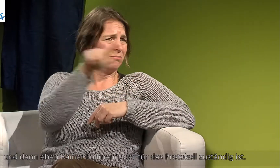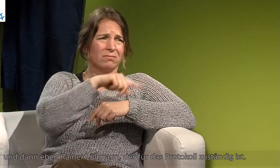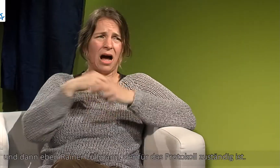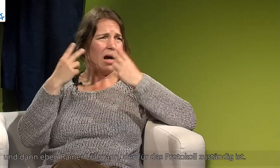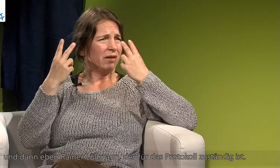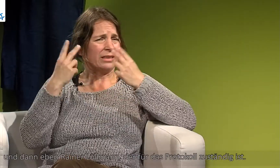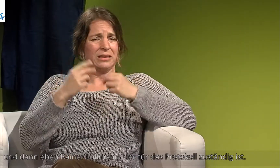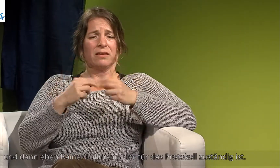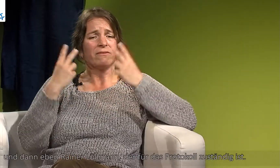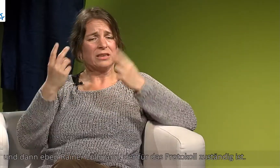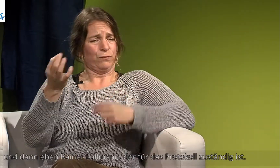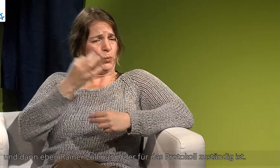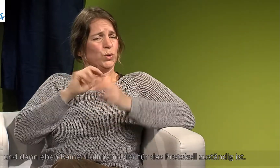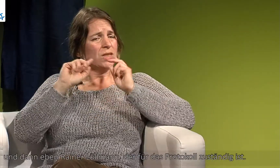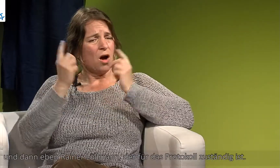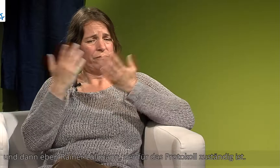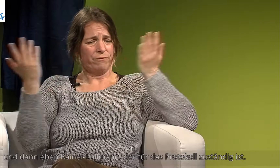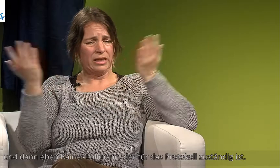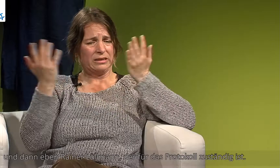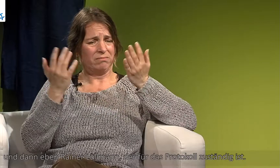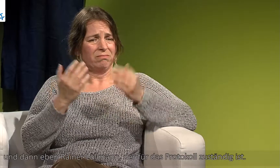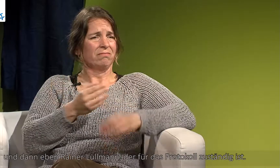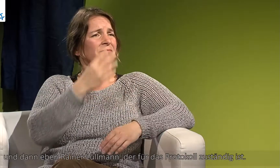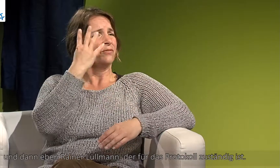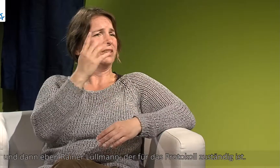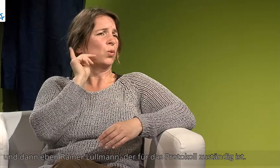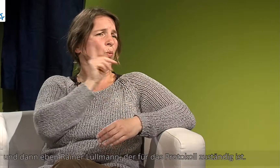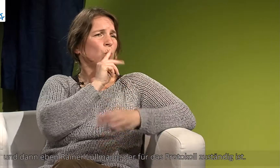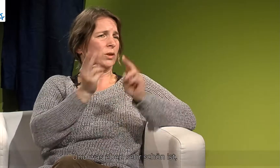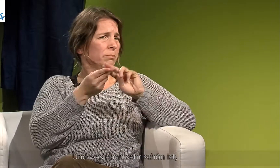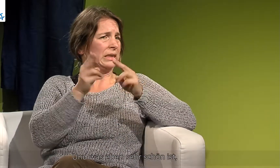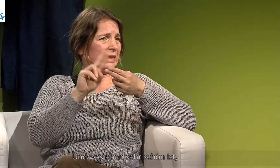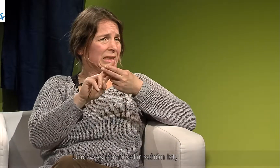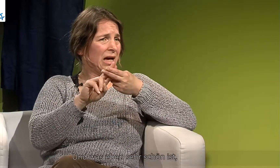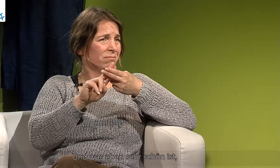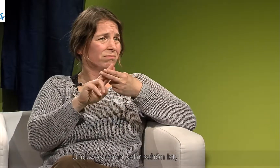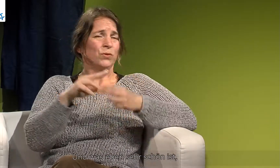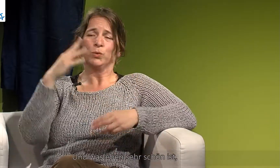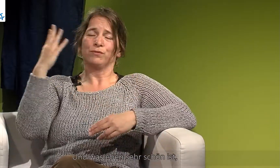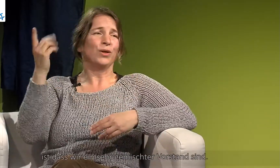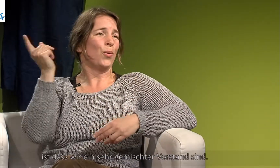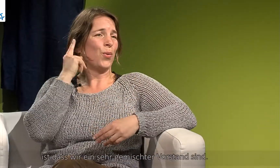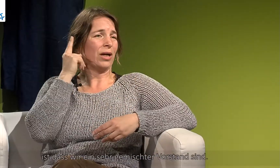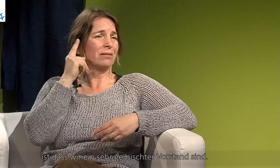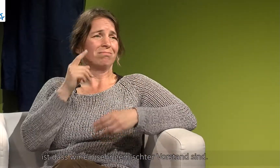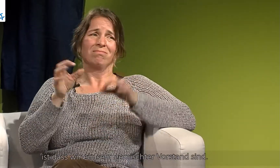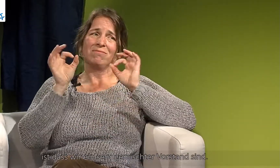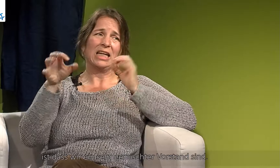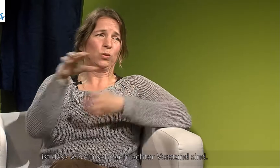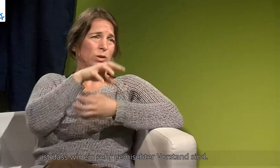Rainer Löhmann ist für das Protokoll zuständig. Und was eben sehr schön ist, dass wir ein sehr gemischter Vorstand sind. Also wir